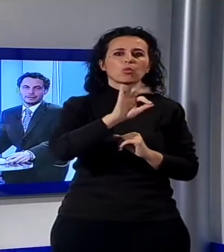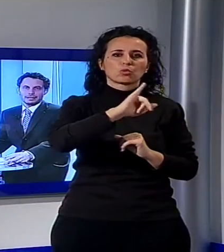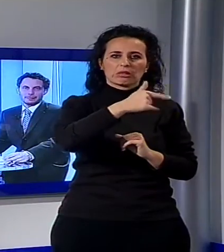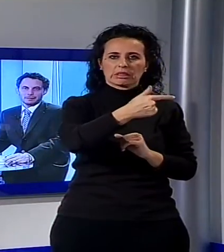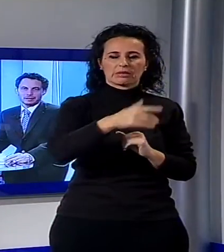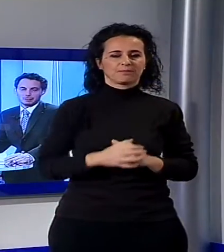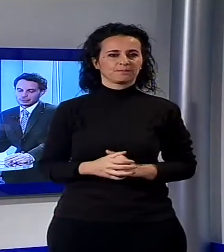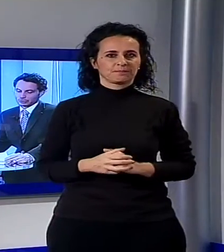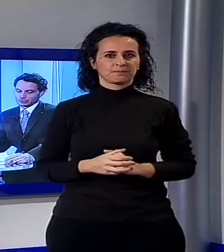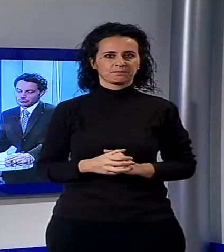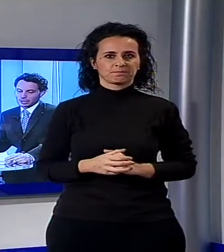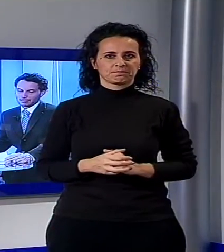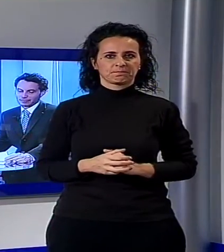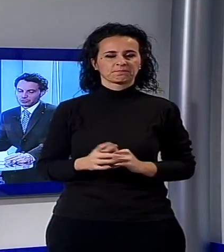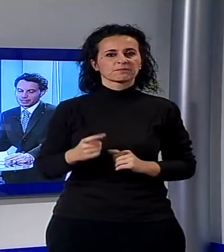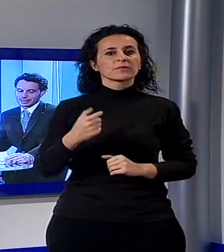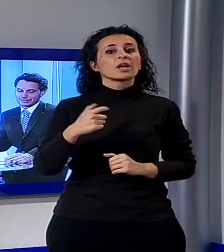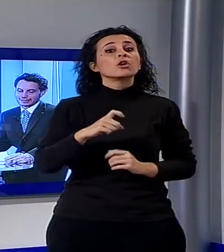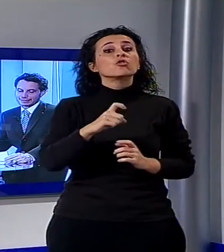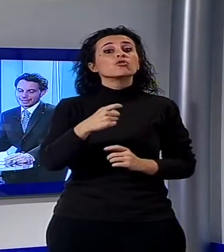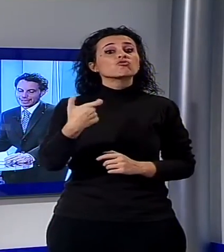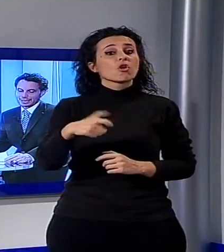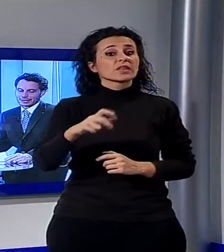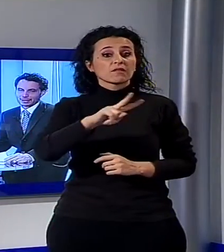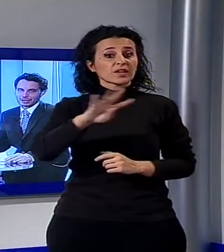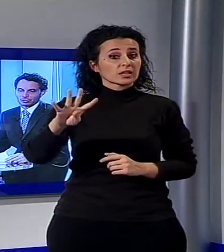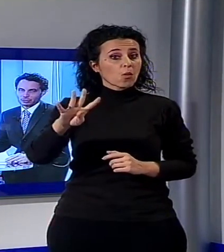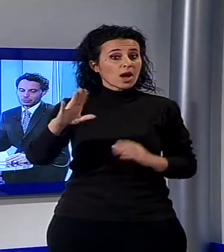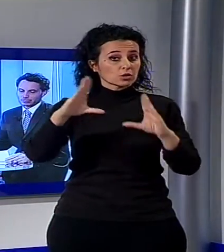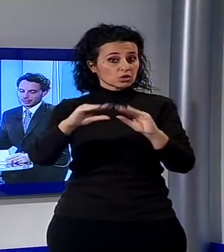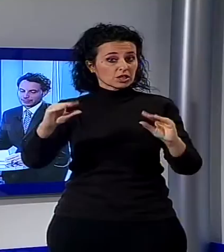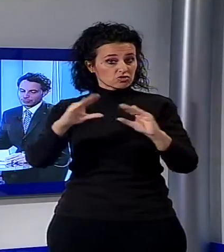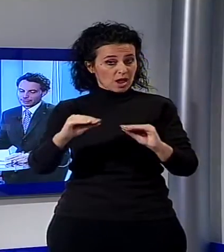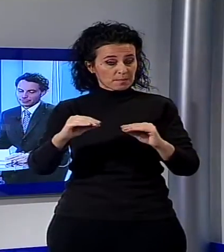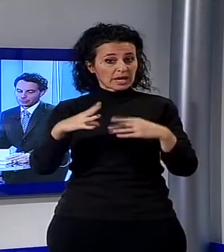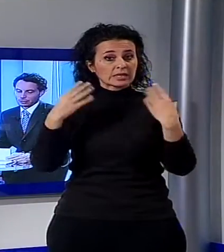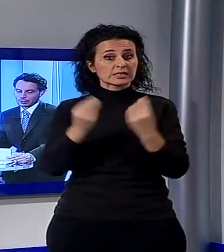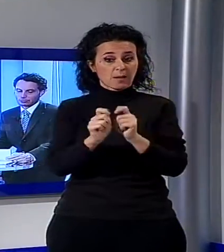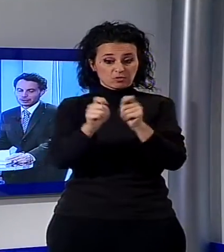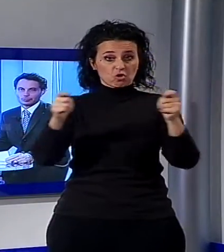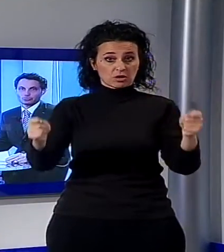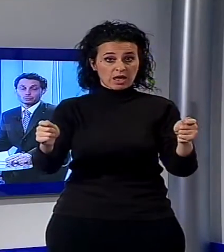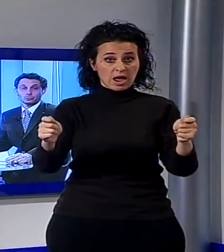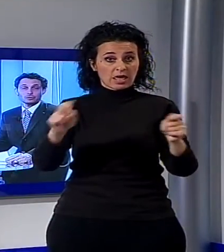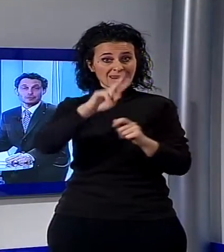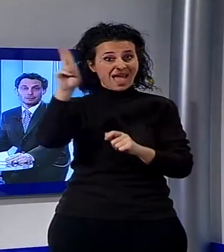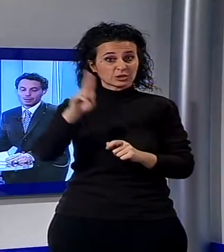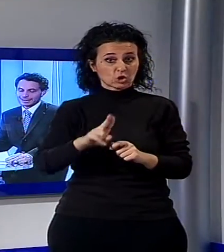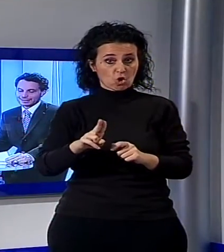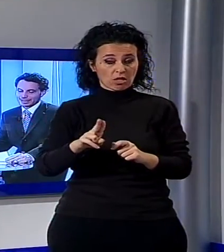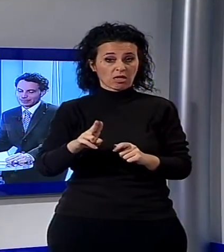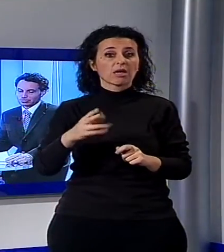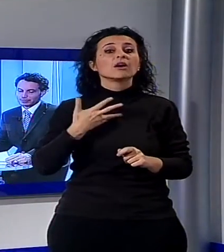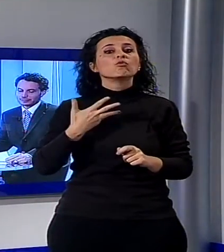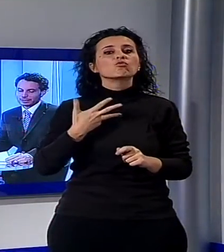Giovedì 24 dicembre, vigilia di Natale, il regalo con il quotidiano La Nazione. Ci sarà un suggestivo